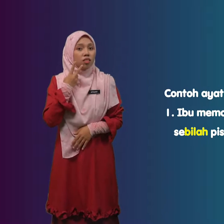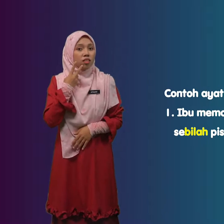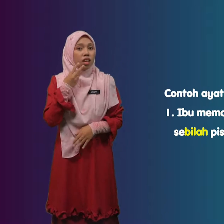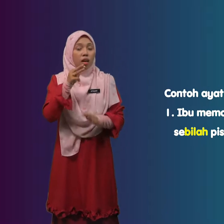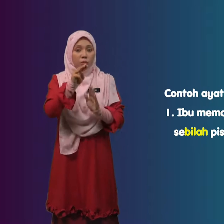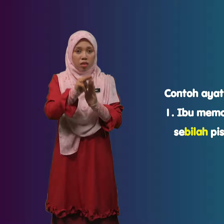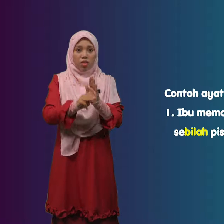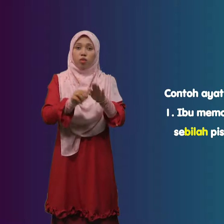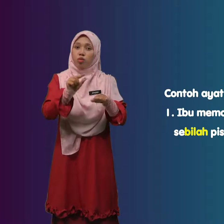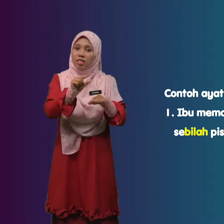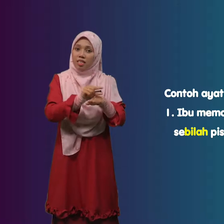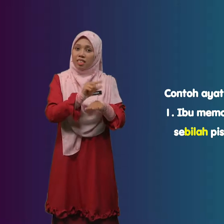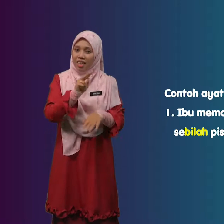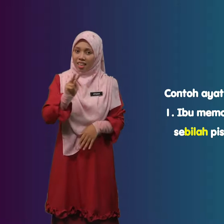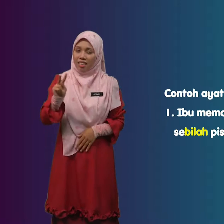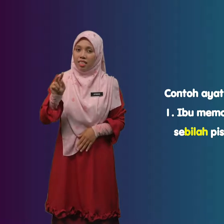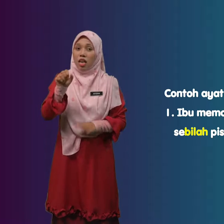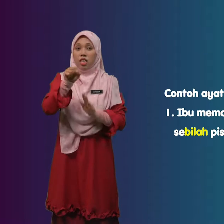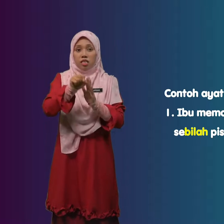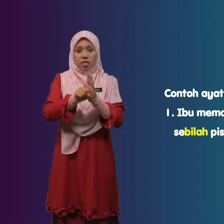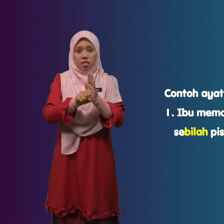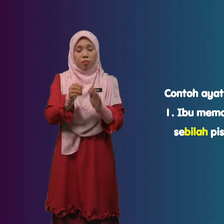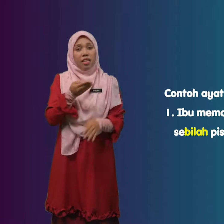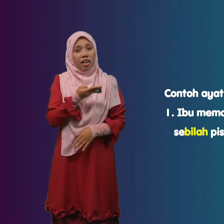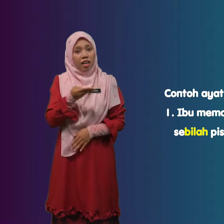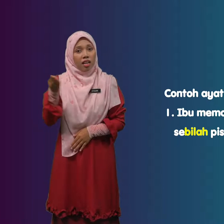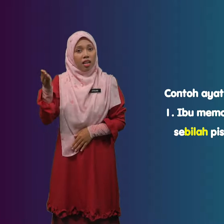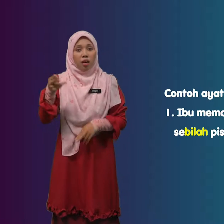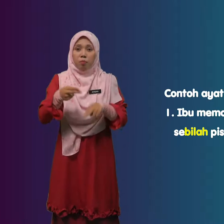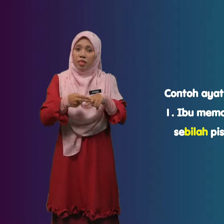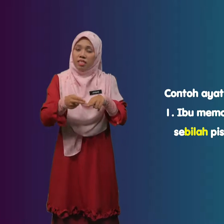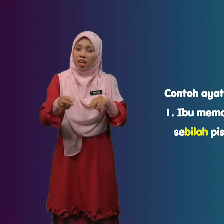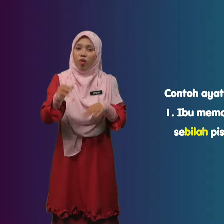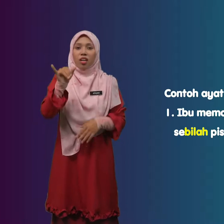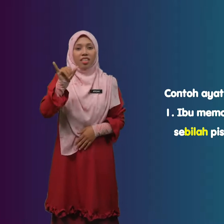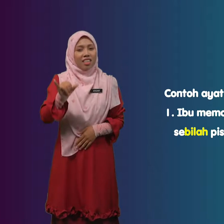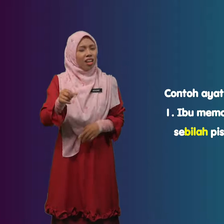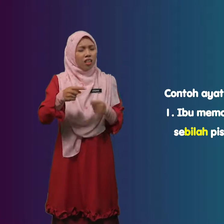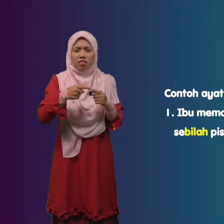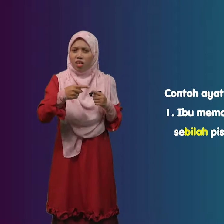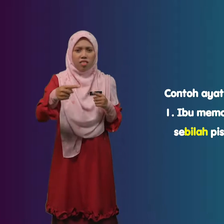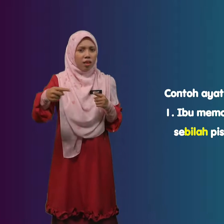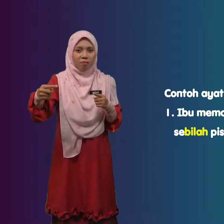Menggunakan Sebilah Pisau Yang Tajam